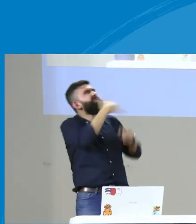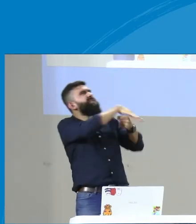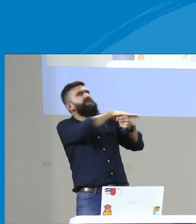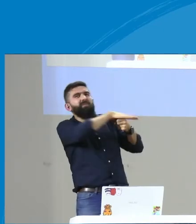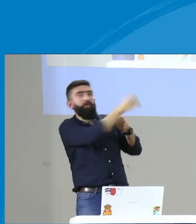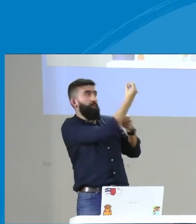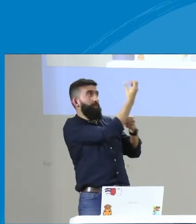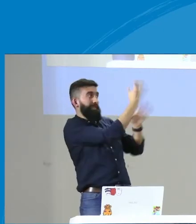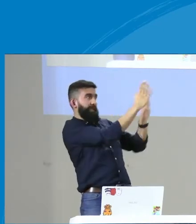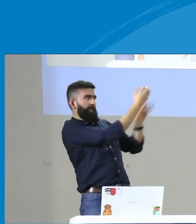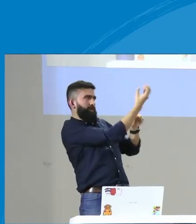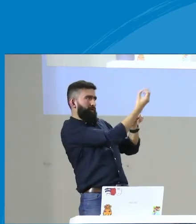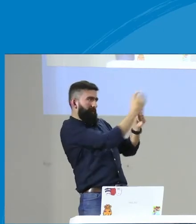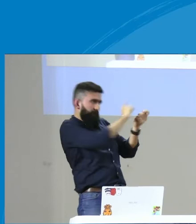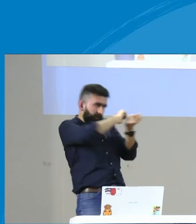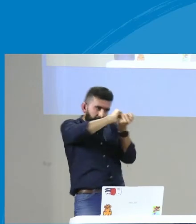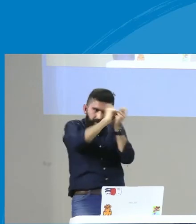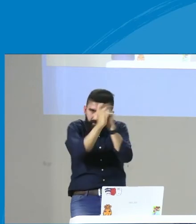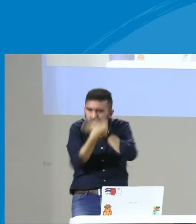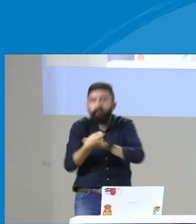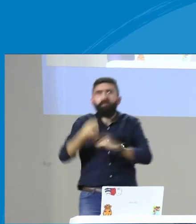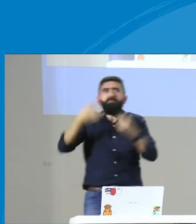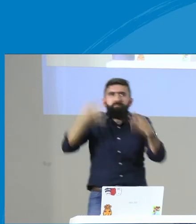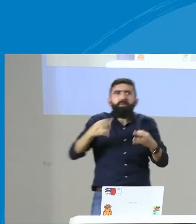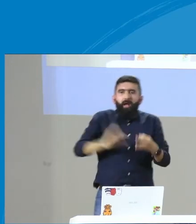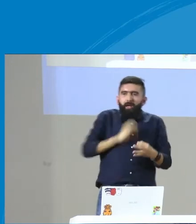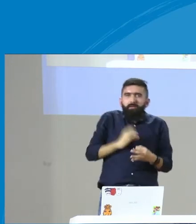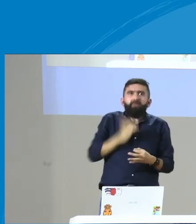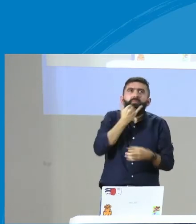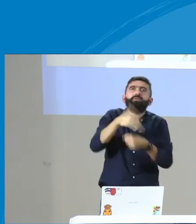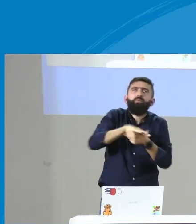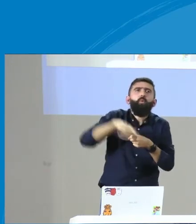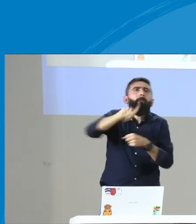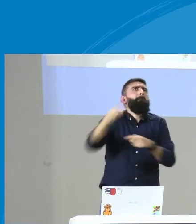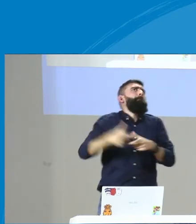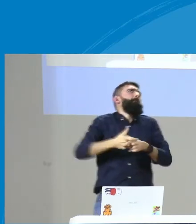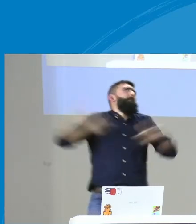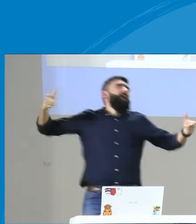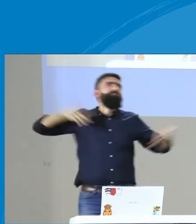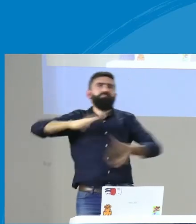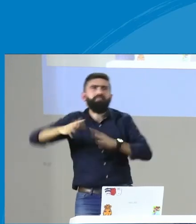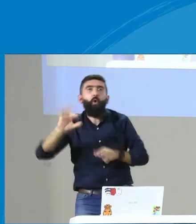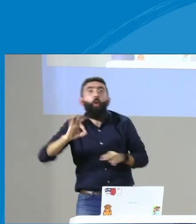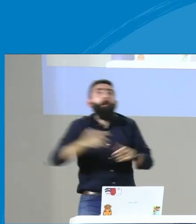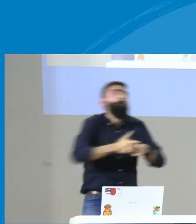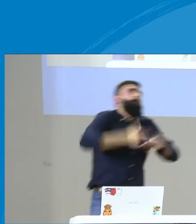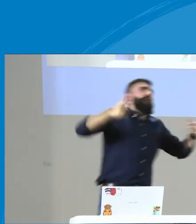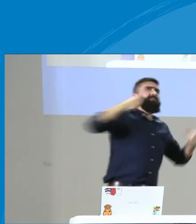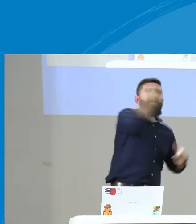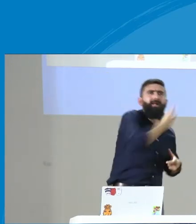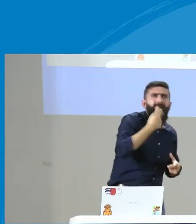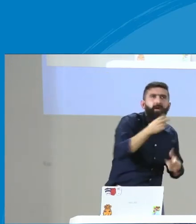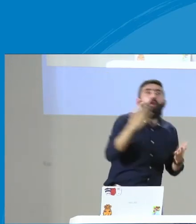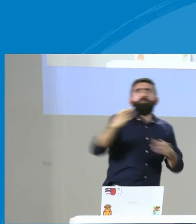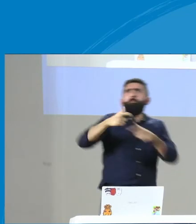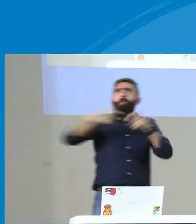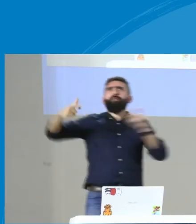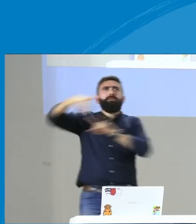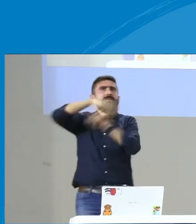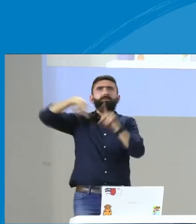estadísticas, entonces, y lo cualitativo ya es cómo se interpretan estas tablas, estos datos. Entonces, sí, vamos